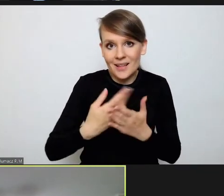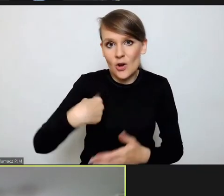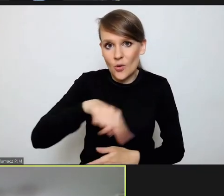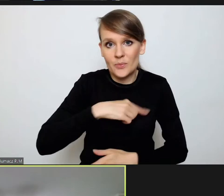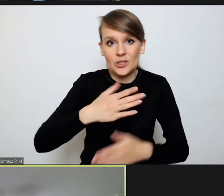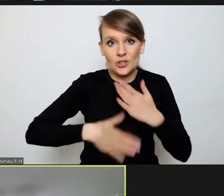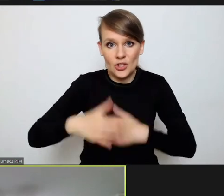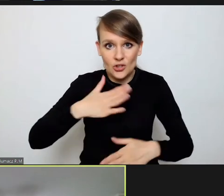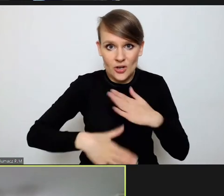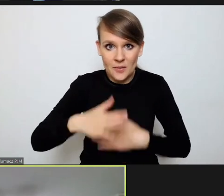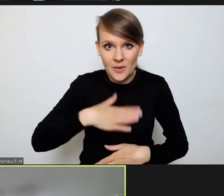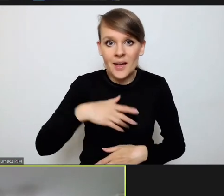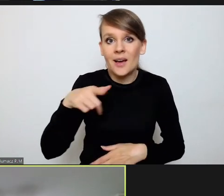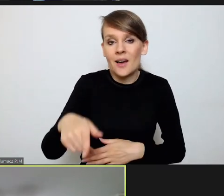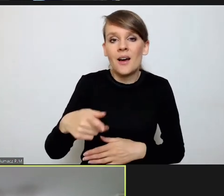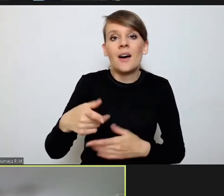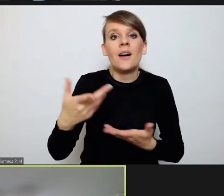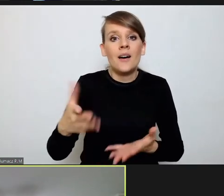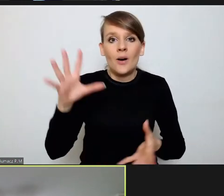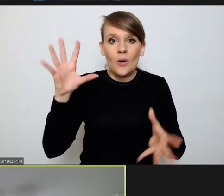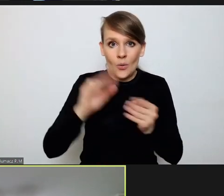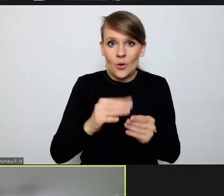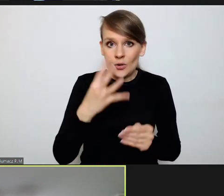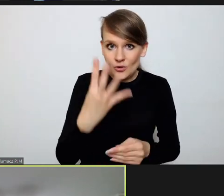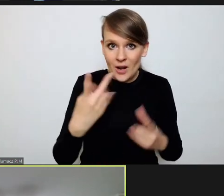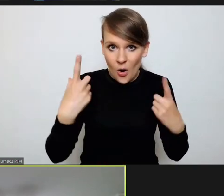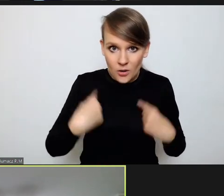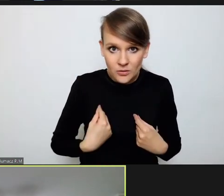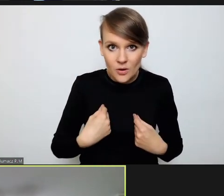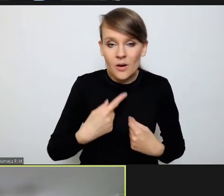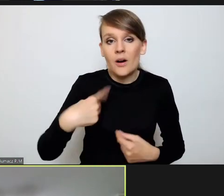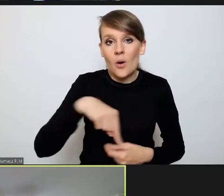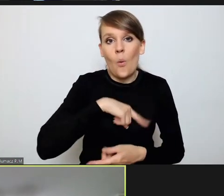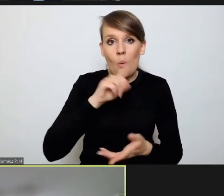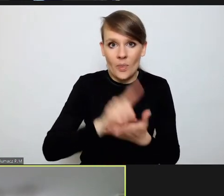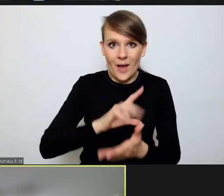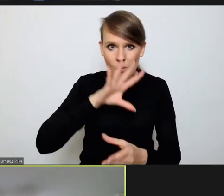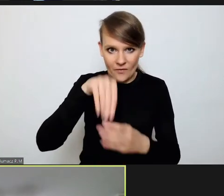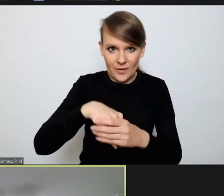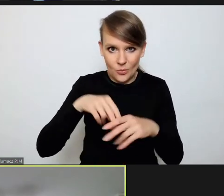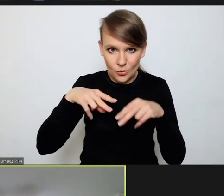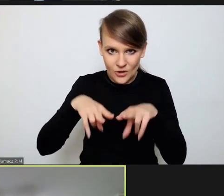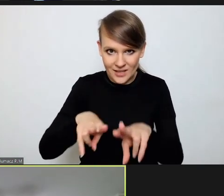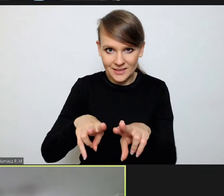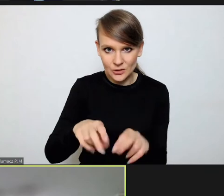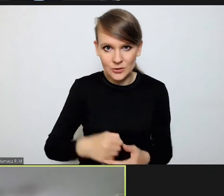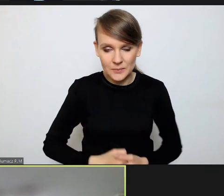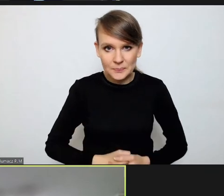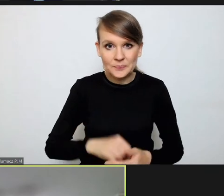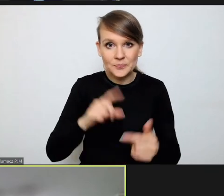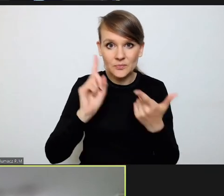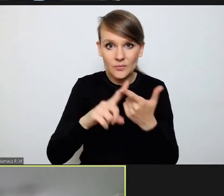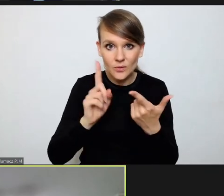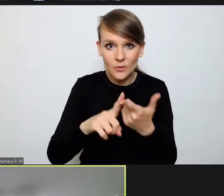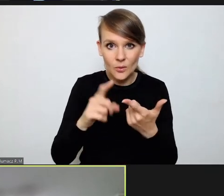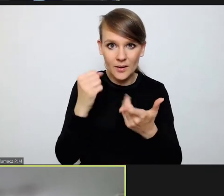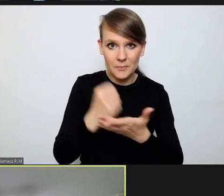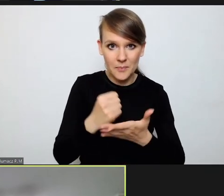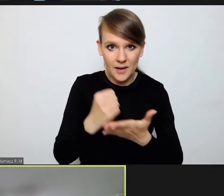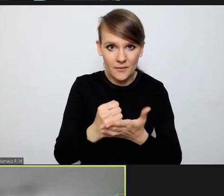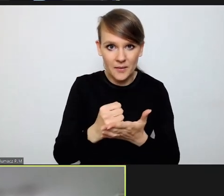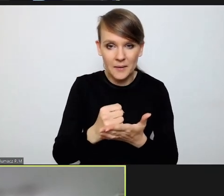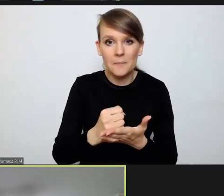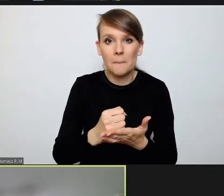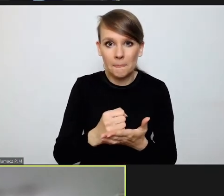że takim wspólnym sumtem czterech osób udało nam się w czymś takim uczestniczyć. Druga kwestia, którą